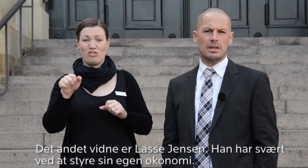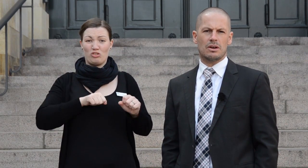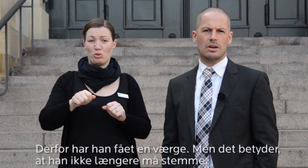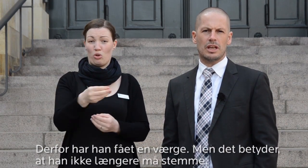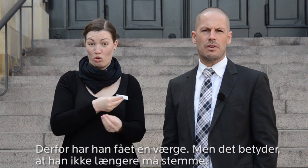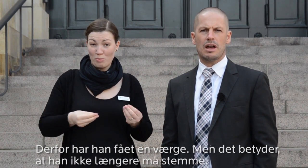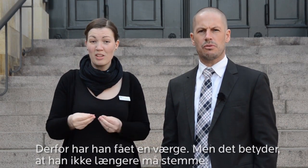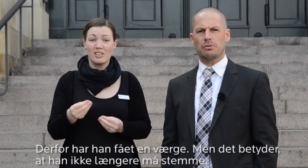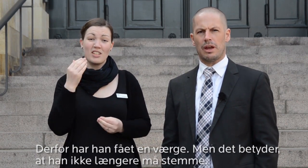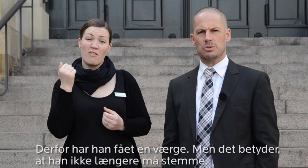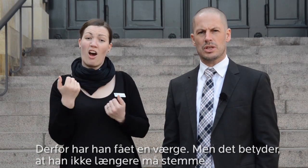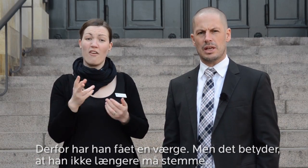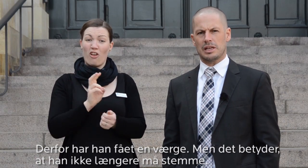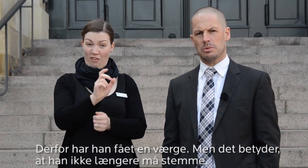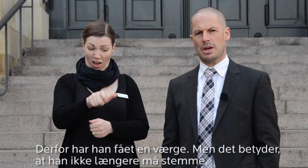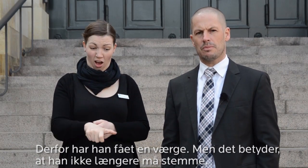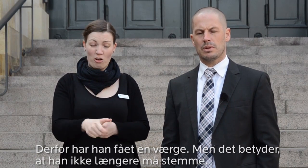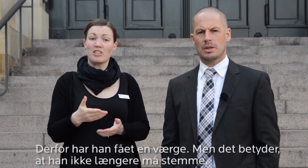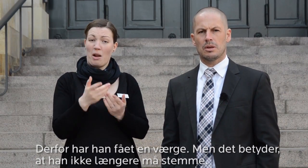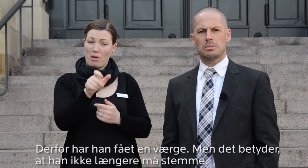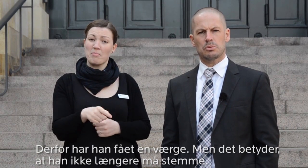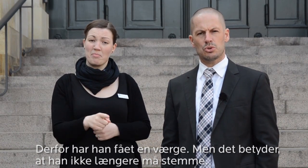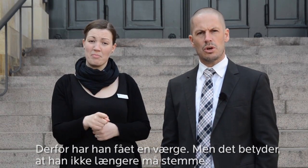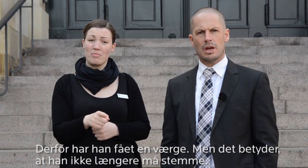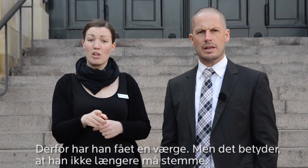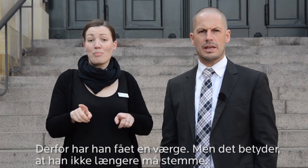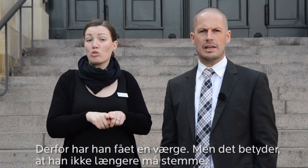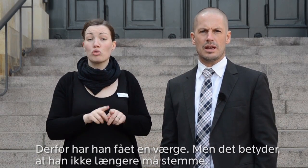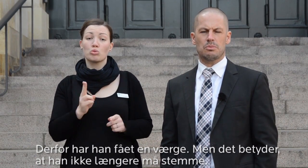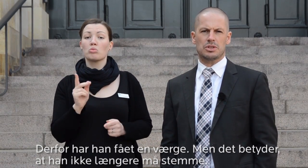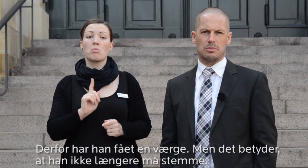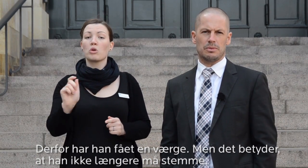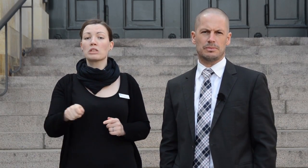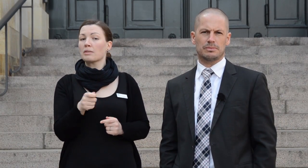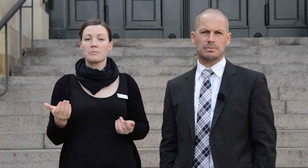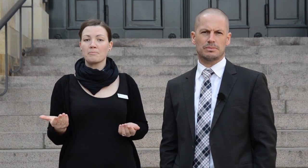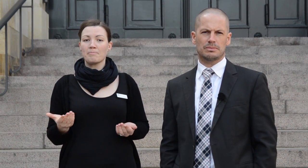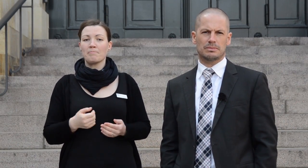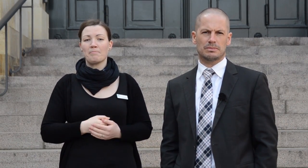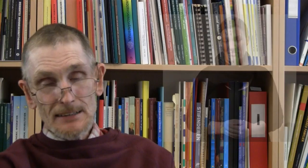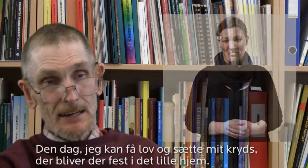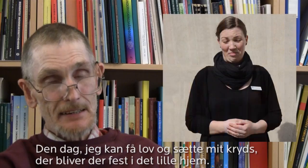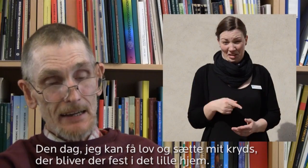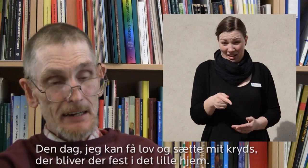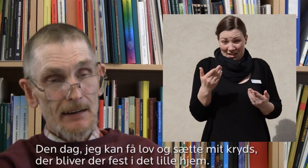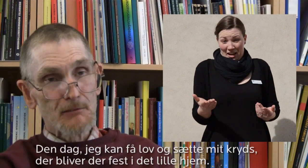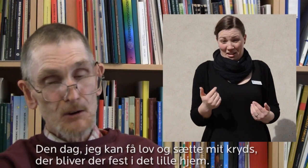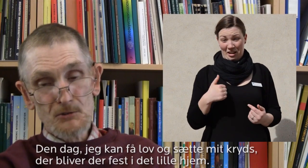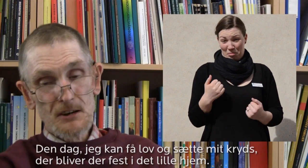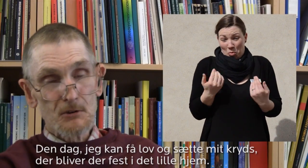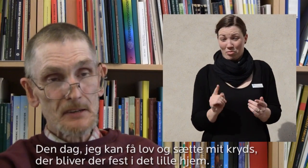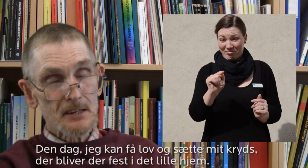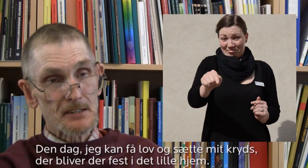økonomi, og derfor har han fået en værve til at hjælpe sig. Men det betyder, at han ikke længere må stemme. Den dag, jeg